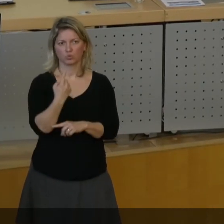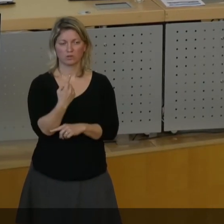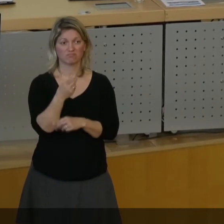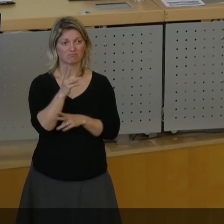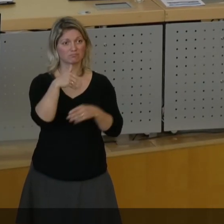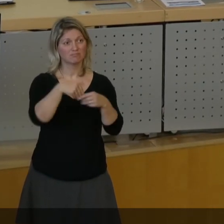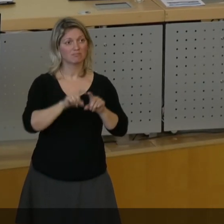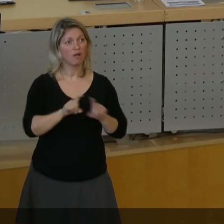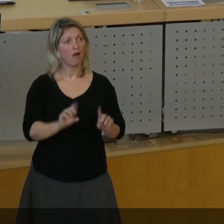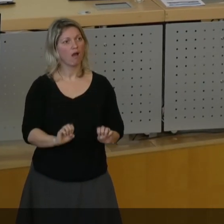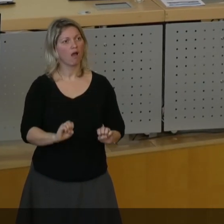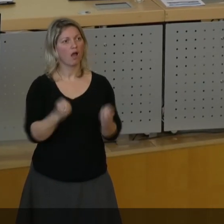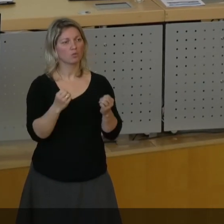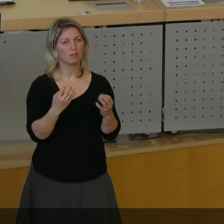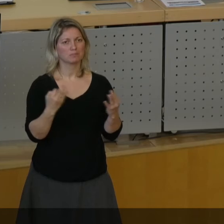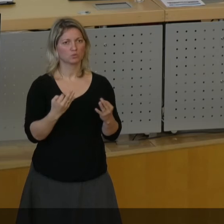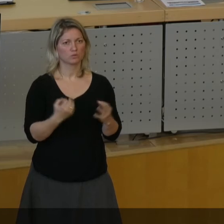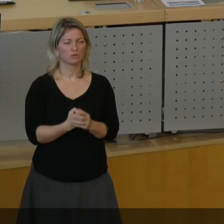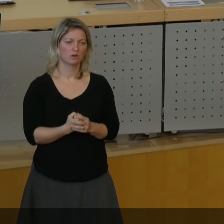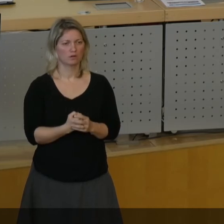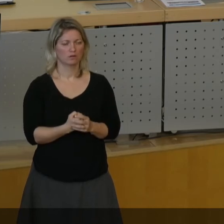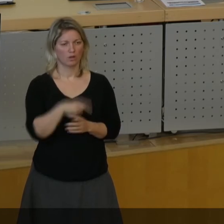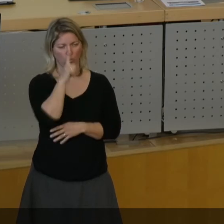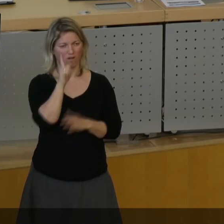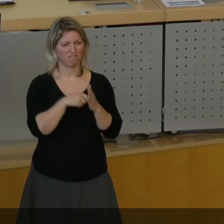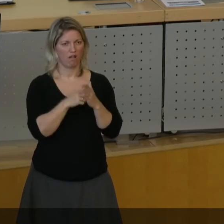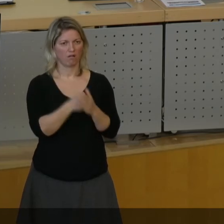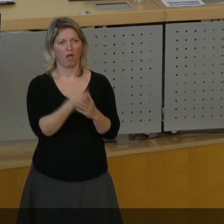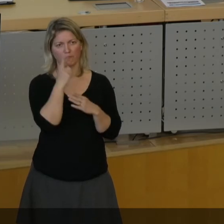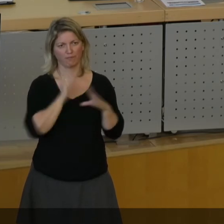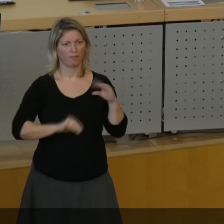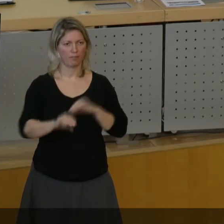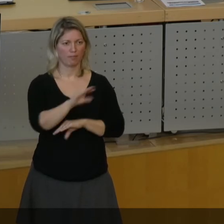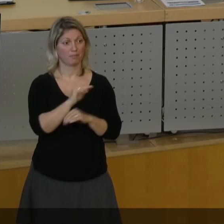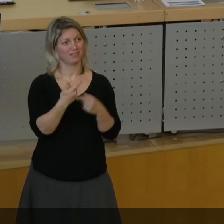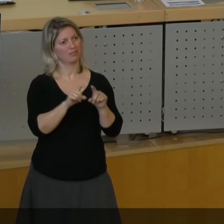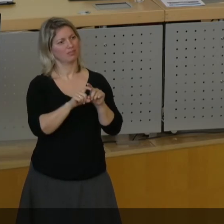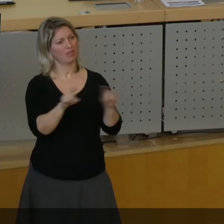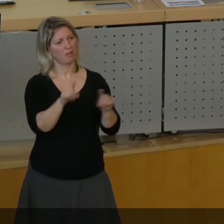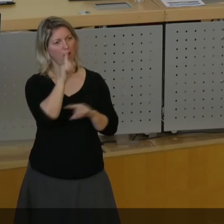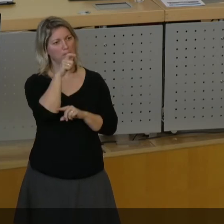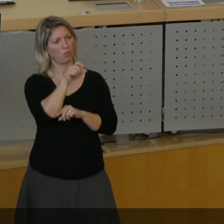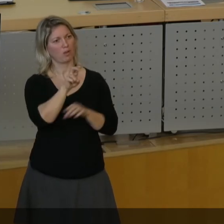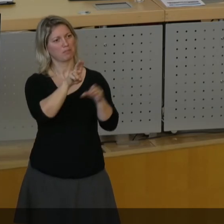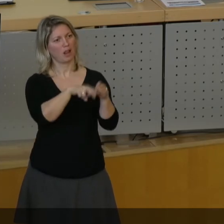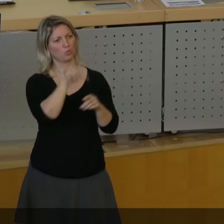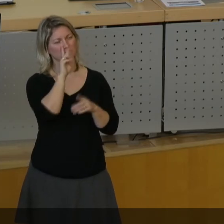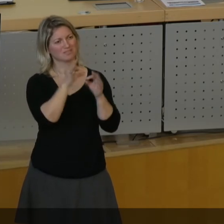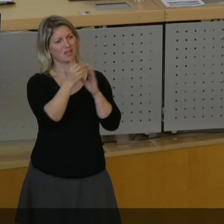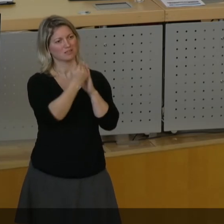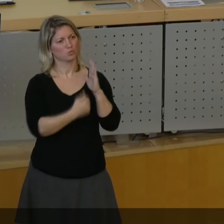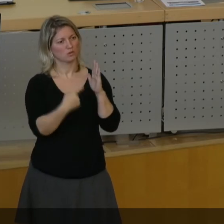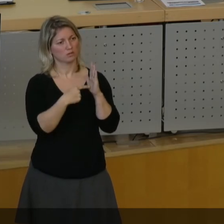Aktualität zu tun. Es ist vielmehr Wahlkampfgeplänke. Die Thematik Bürgerbeteiligungssatzung, welches heute noch als weiterer